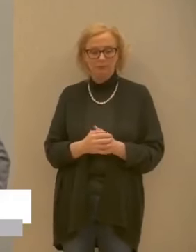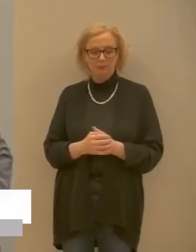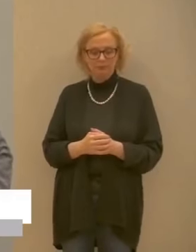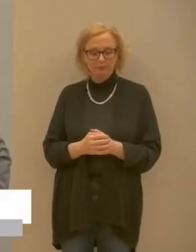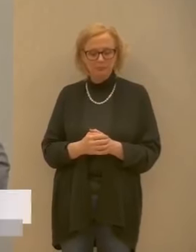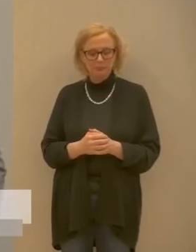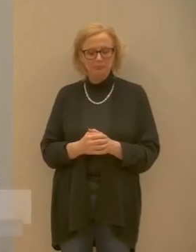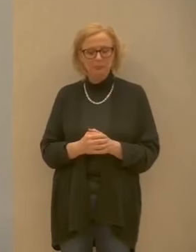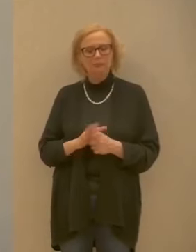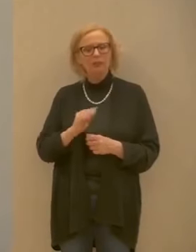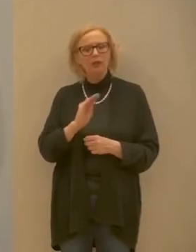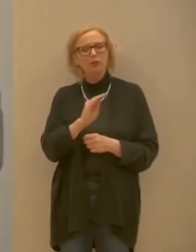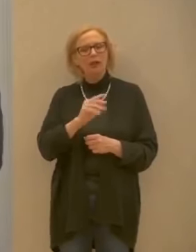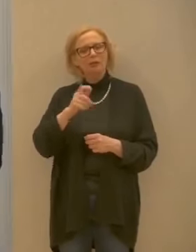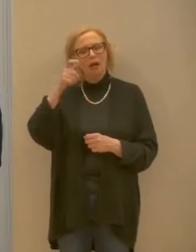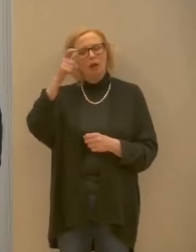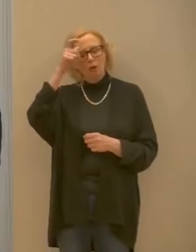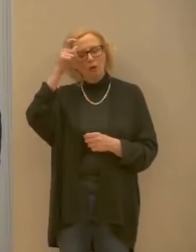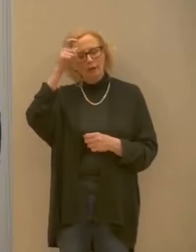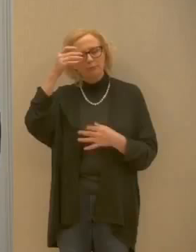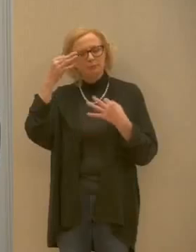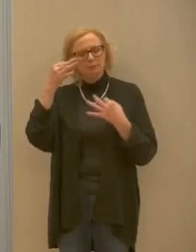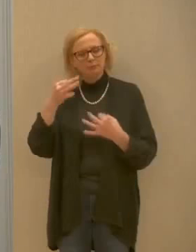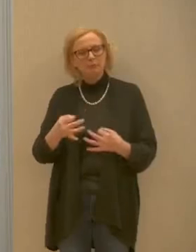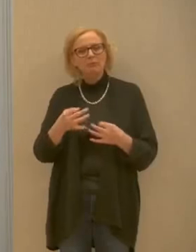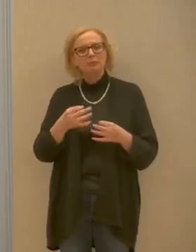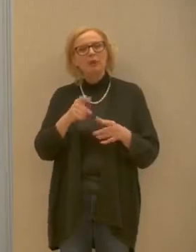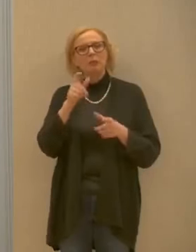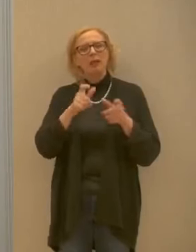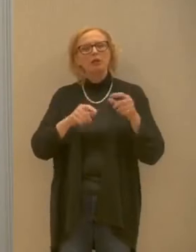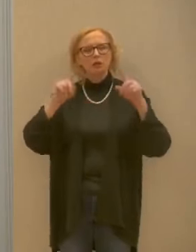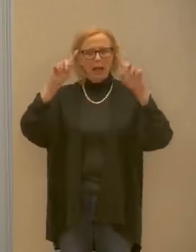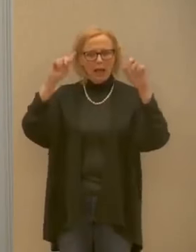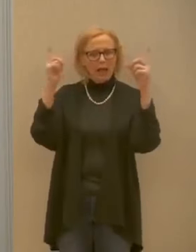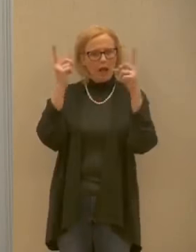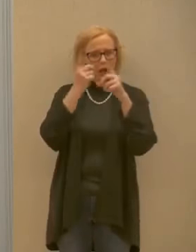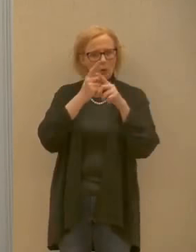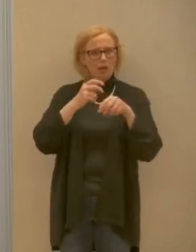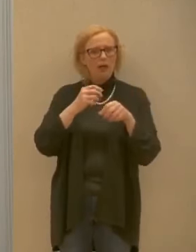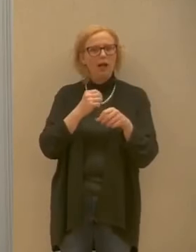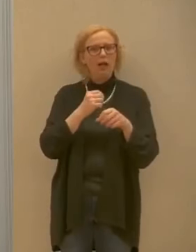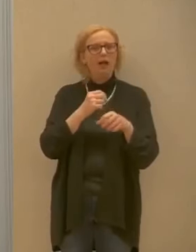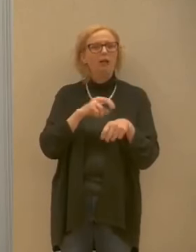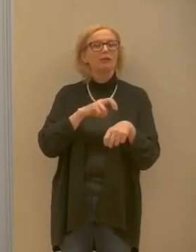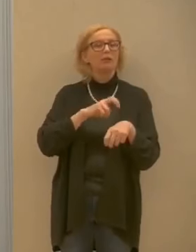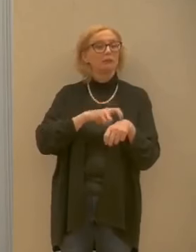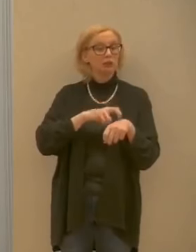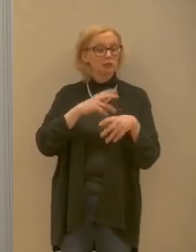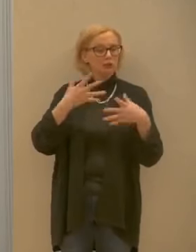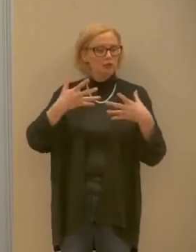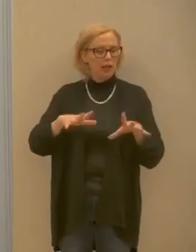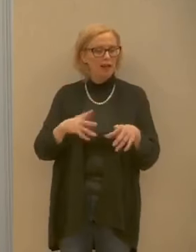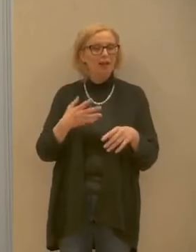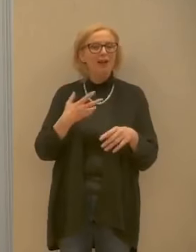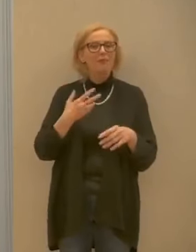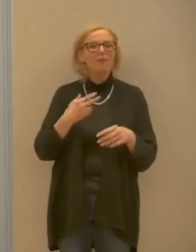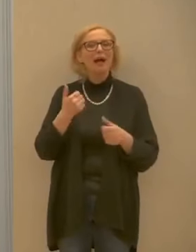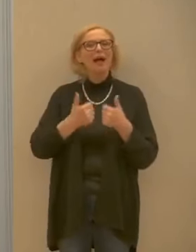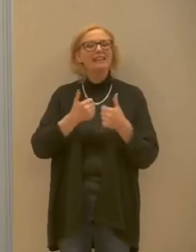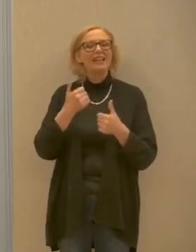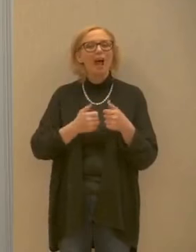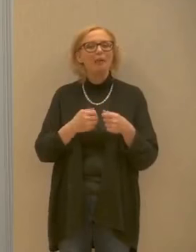il governo ha deciso di dare la possibilità ai laureati in medicina di lavorare senza l'esame di abilitazione